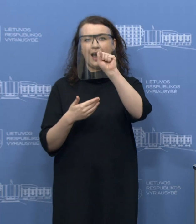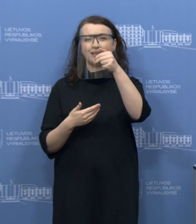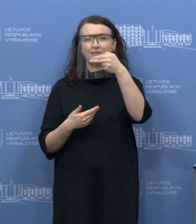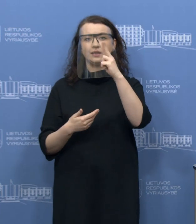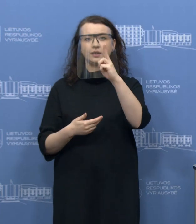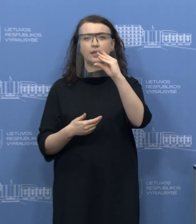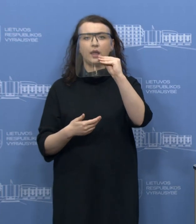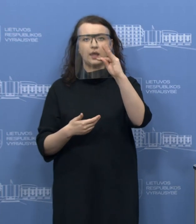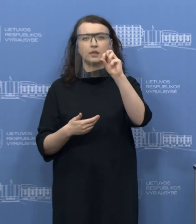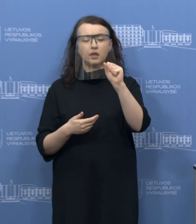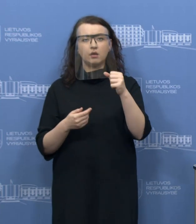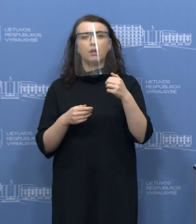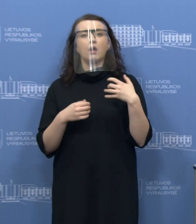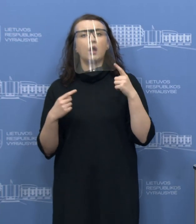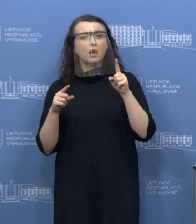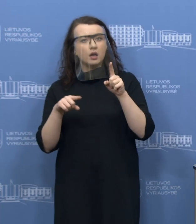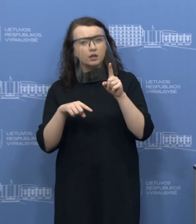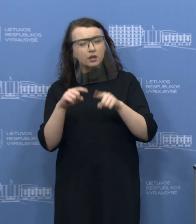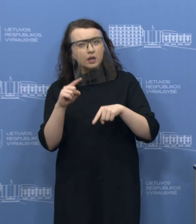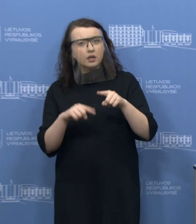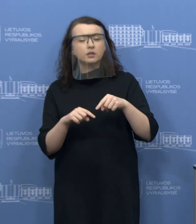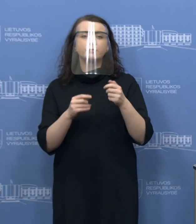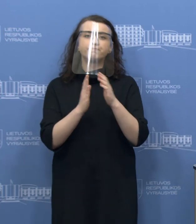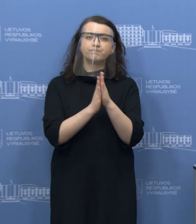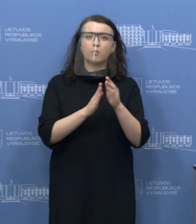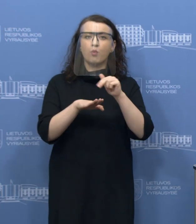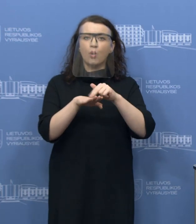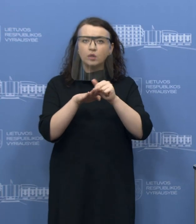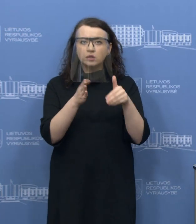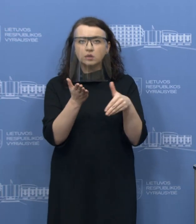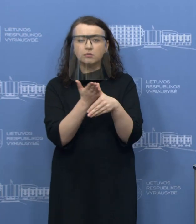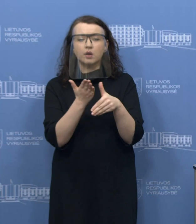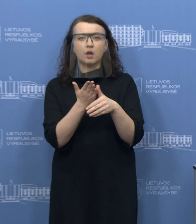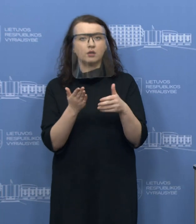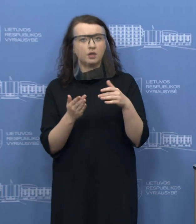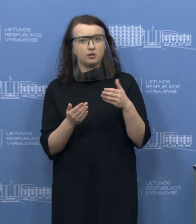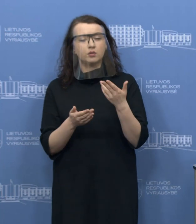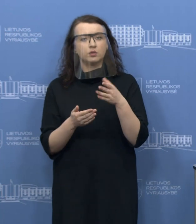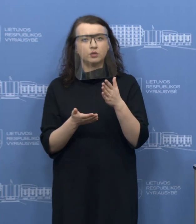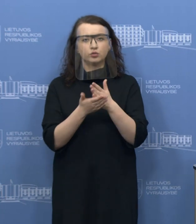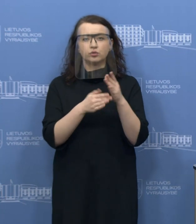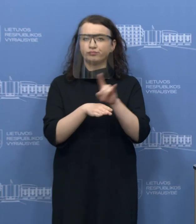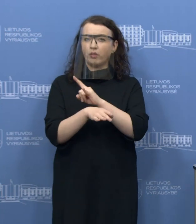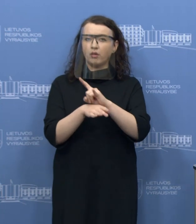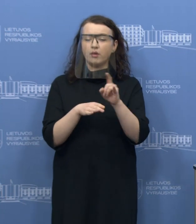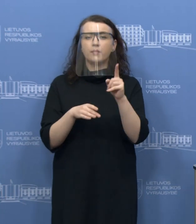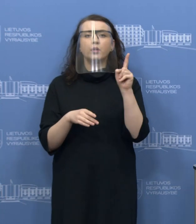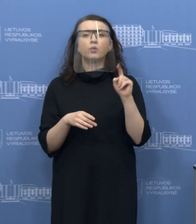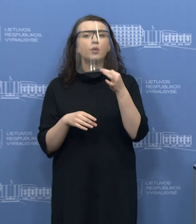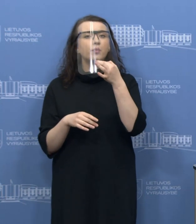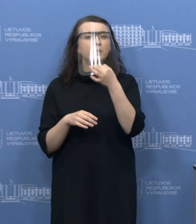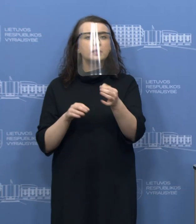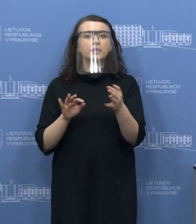ir kartais ir policiją, tuo pačiu perdodami duomenys apie galimą sukčiavimą. Tačiau norime pasakyti, kad